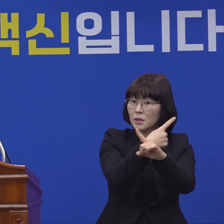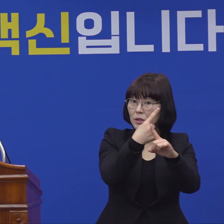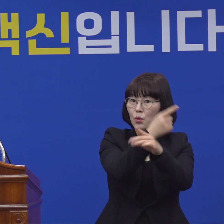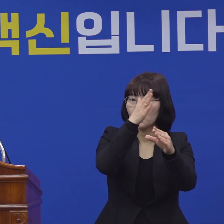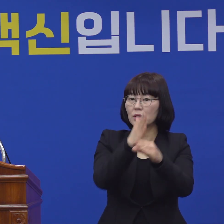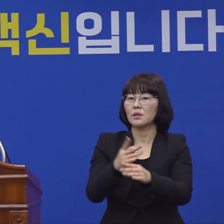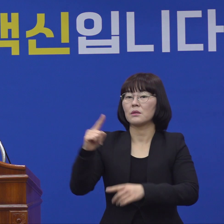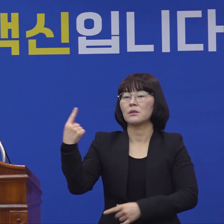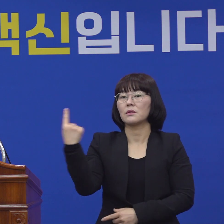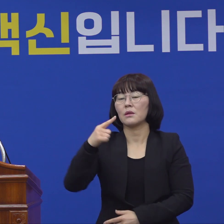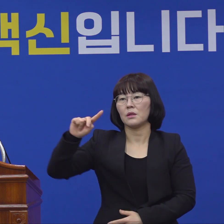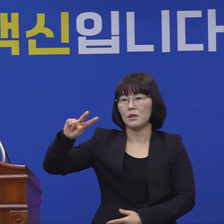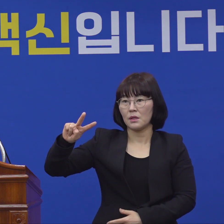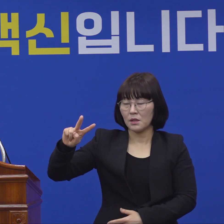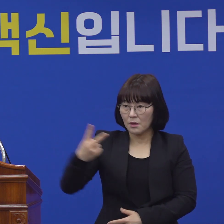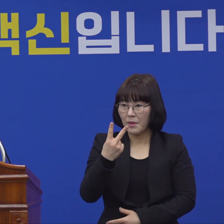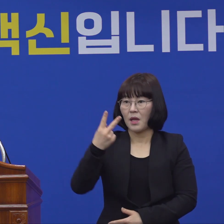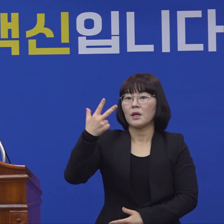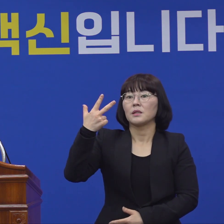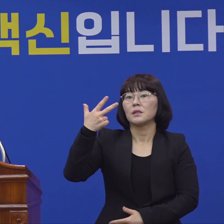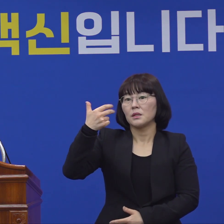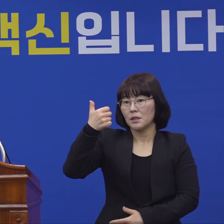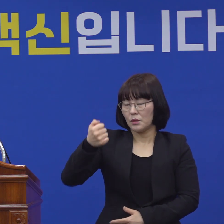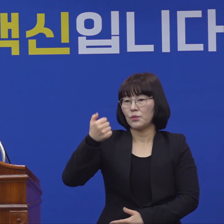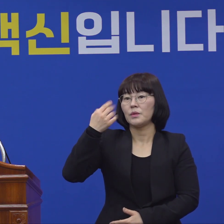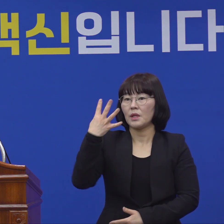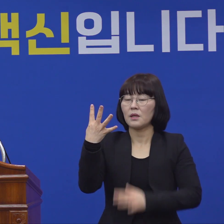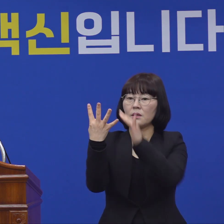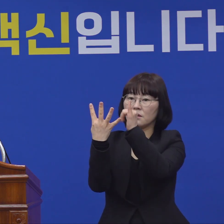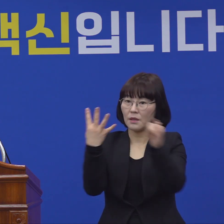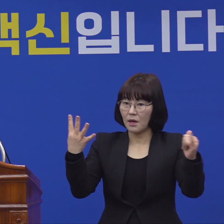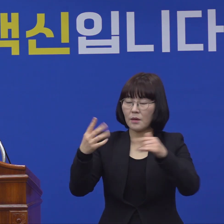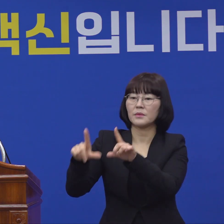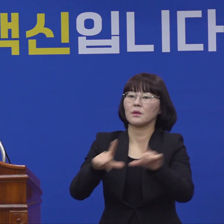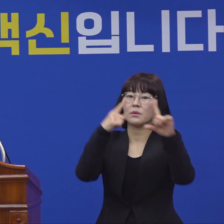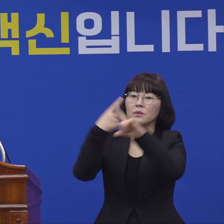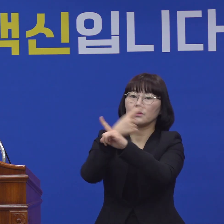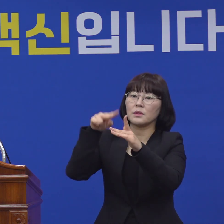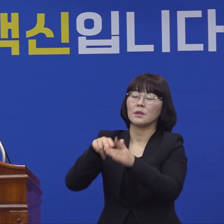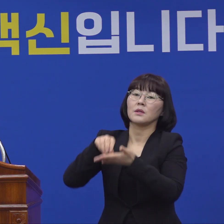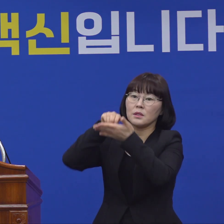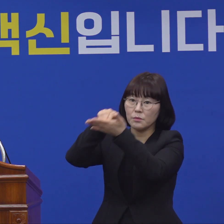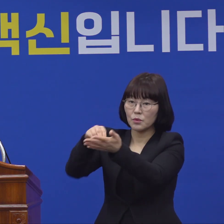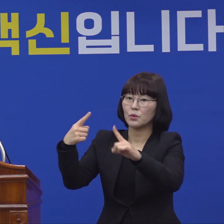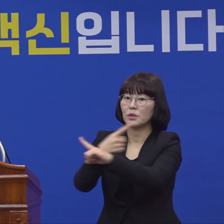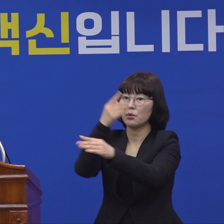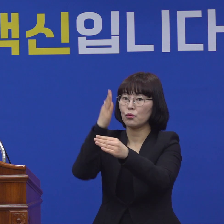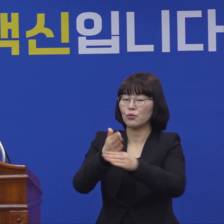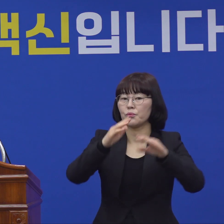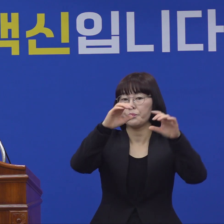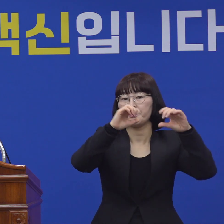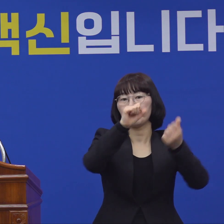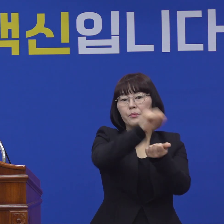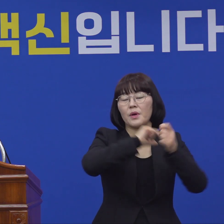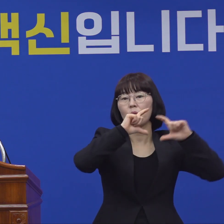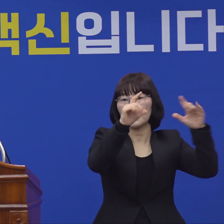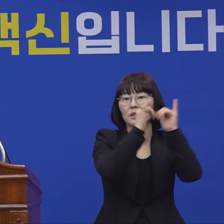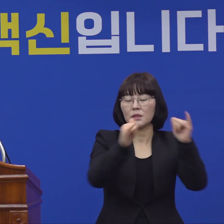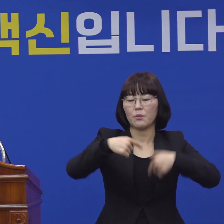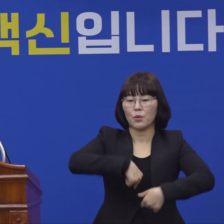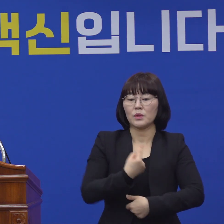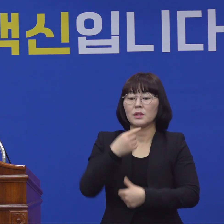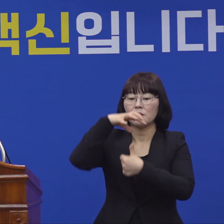,254명은 생활치료센터에서 치료 중입니다. 확진 판정 후 자가에서 치료